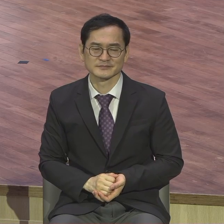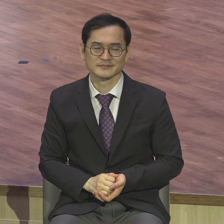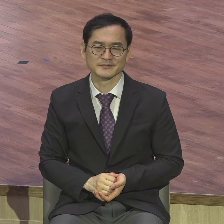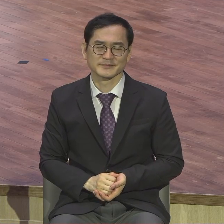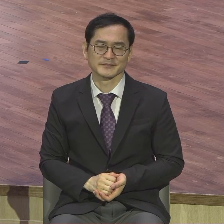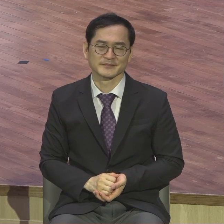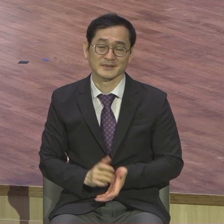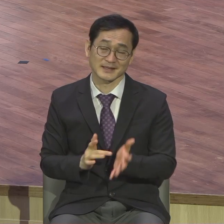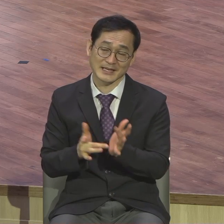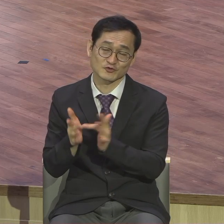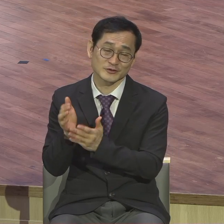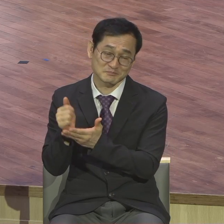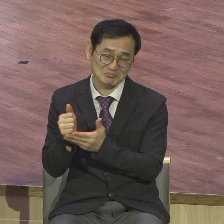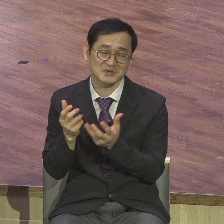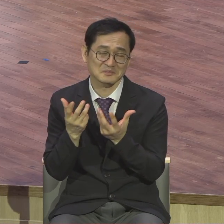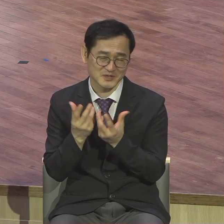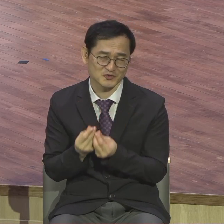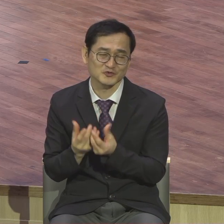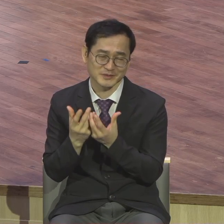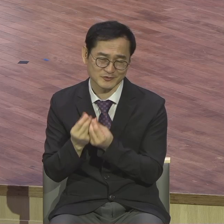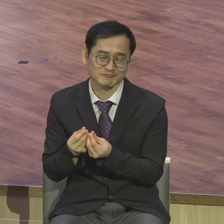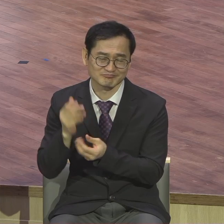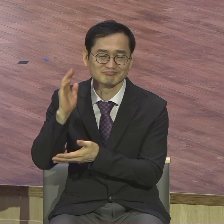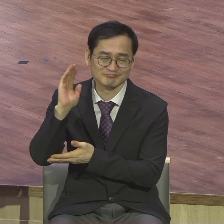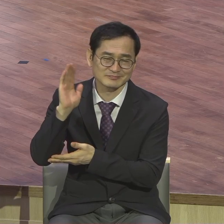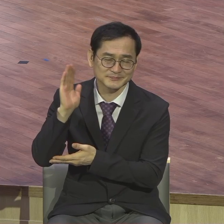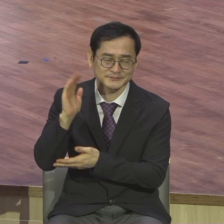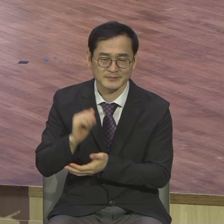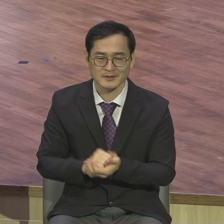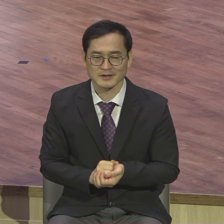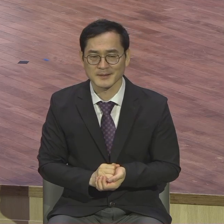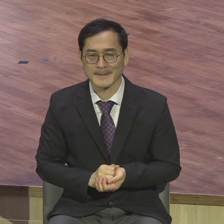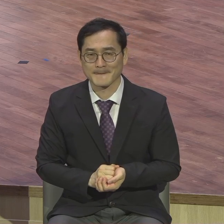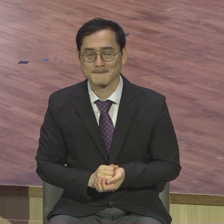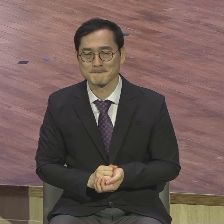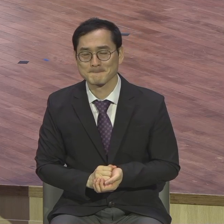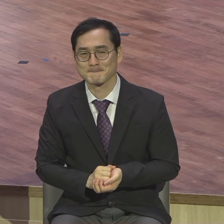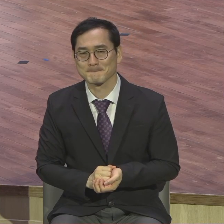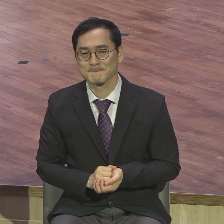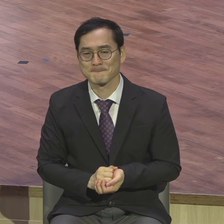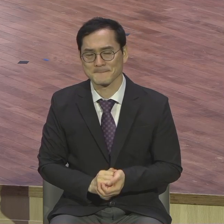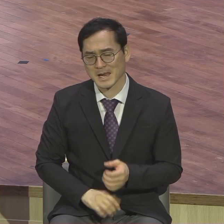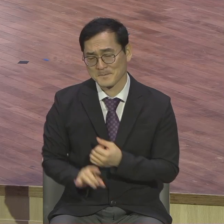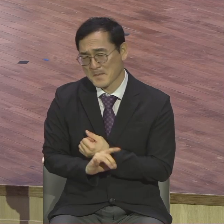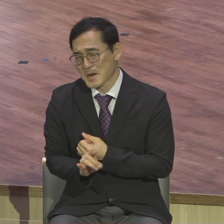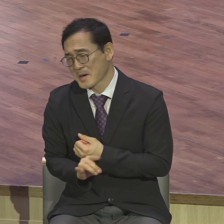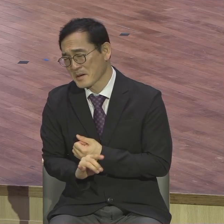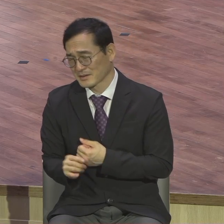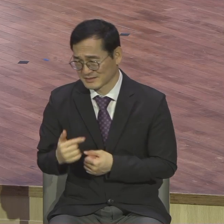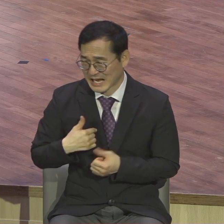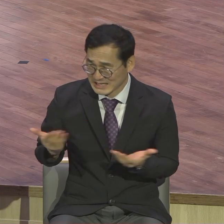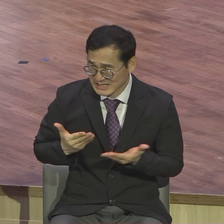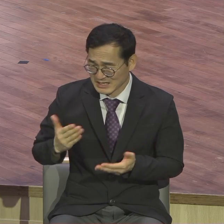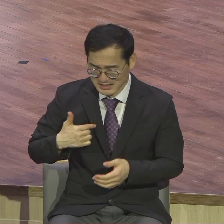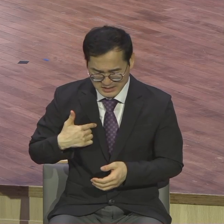말은 변명하지 마세요 그게 되지 않습니다 변명해봤자 악하고 깨어른 종입니다